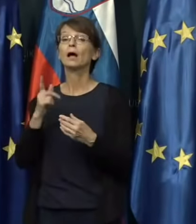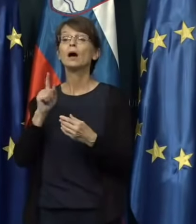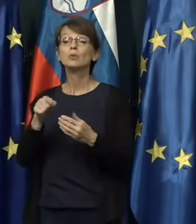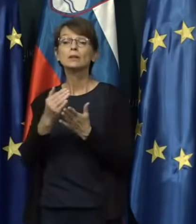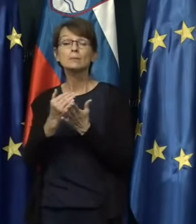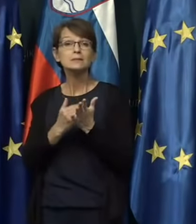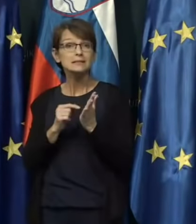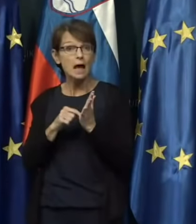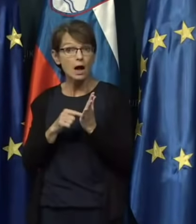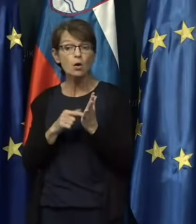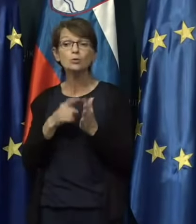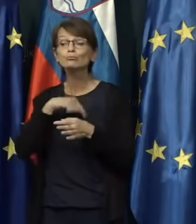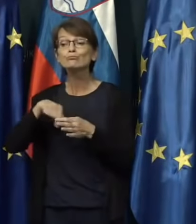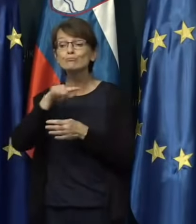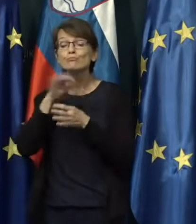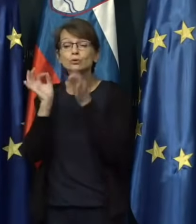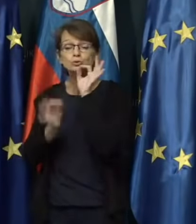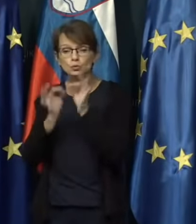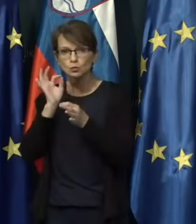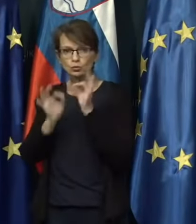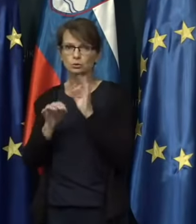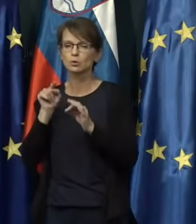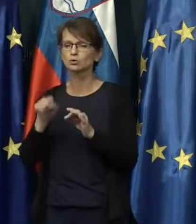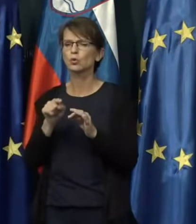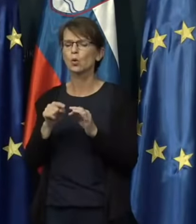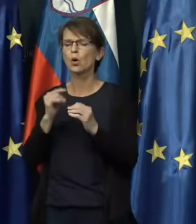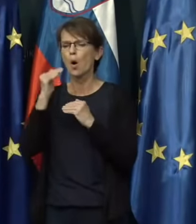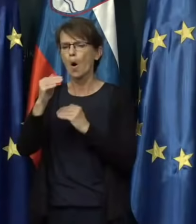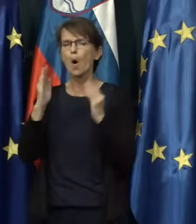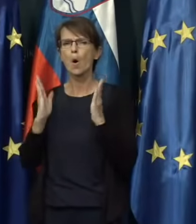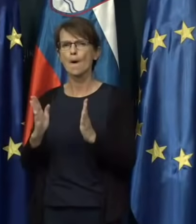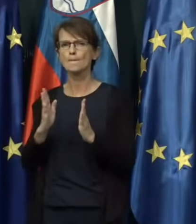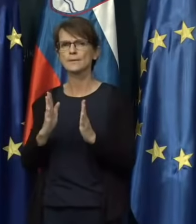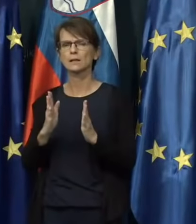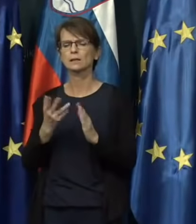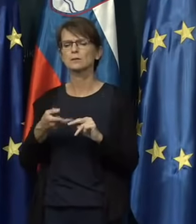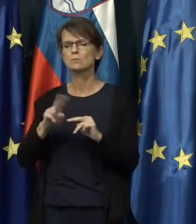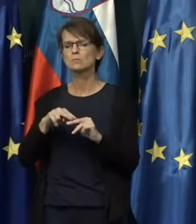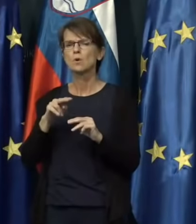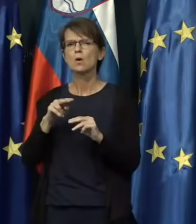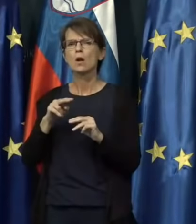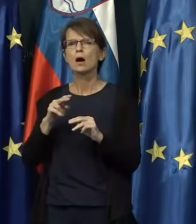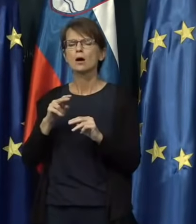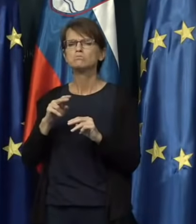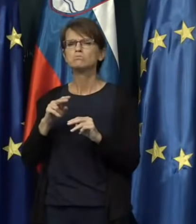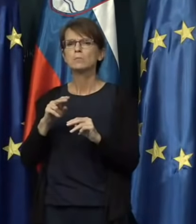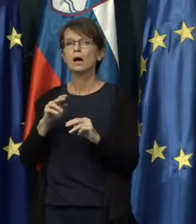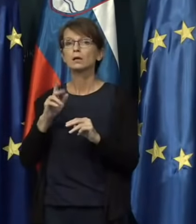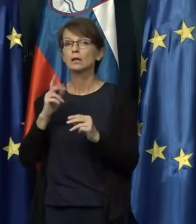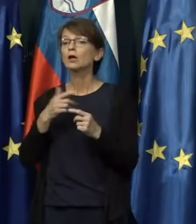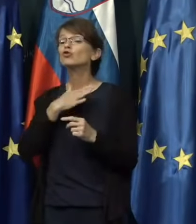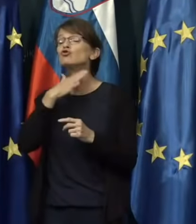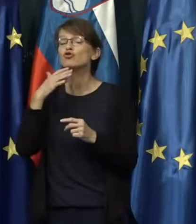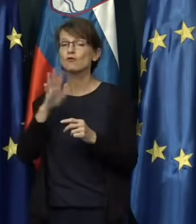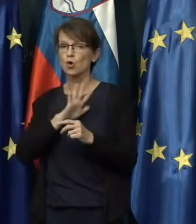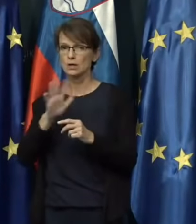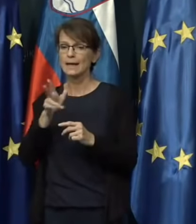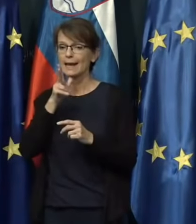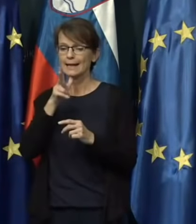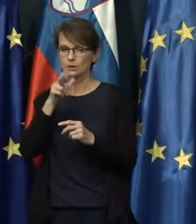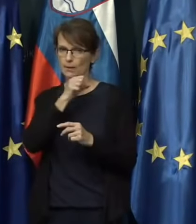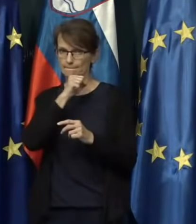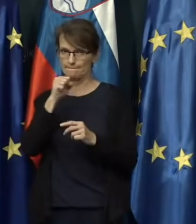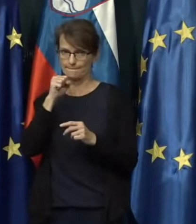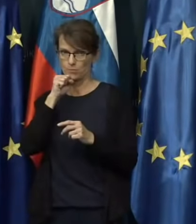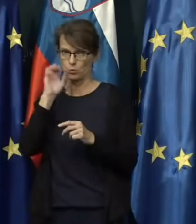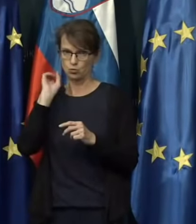pa poskušamo seveda to opredeliti, da bi zadostoval mail, se pravi, elektronska pošta